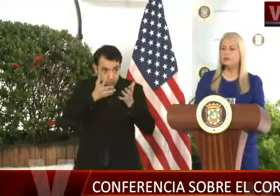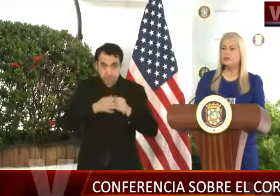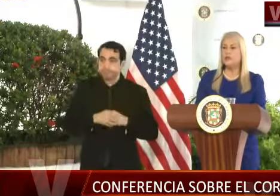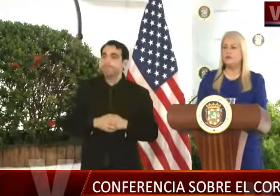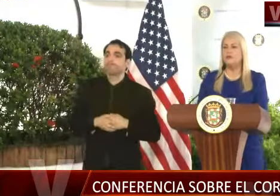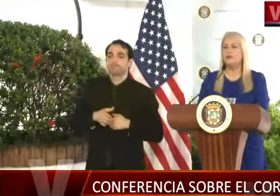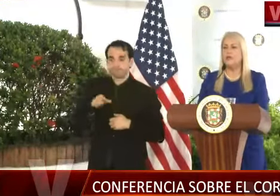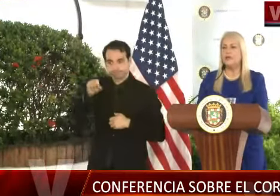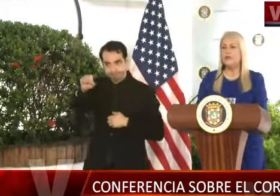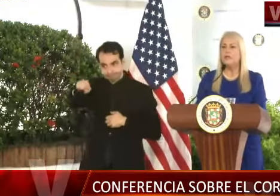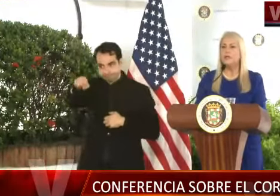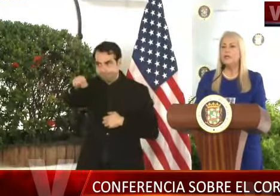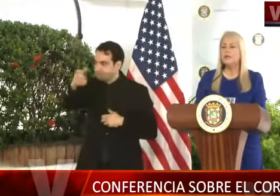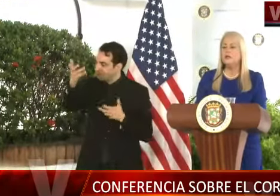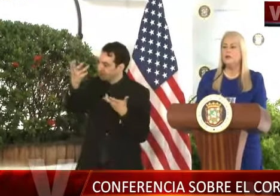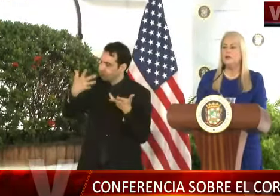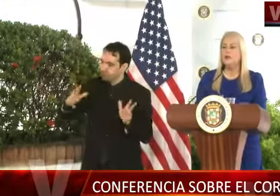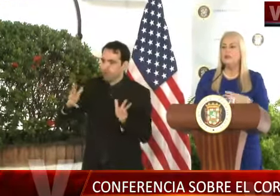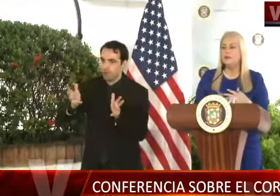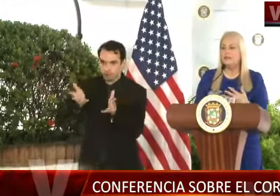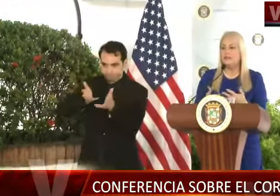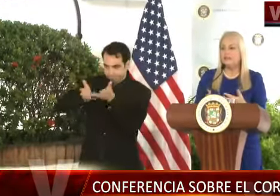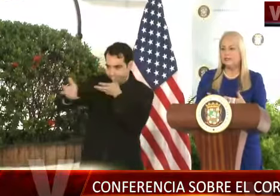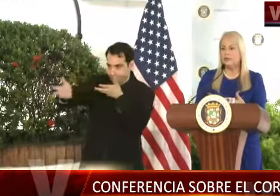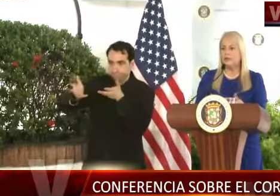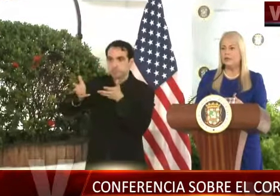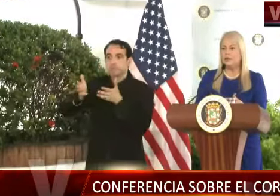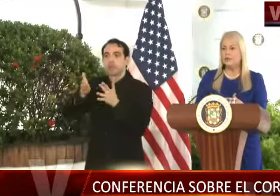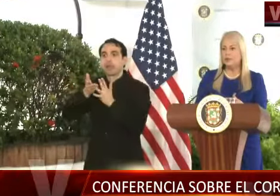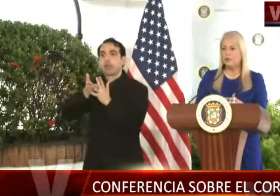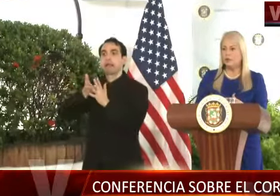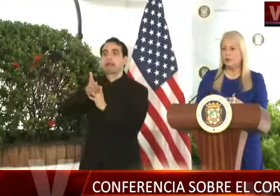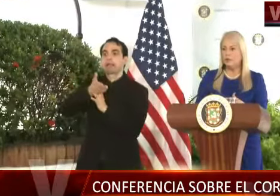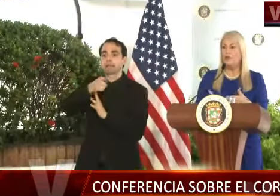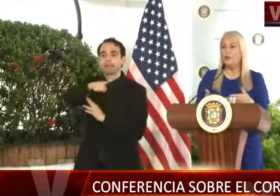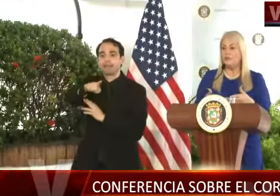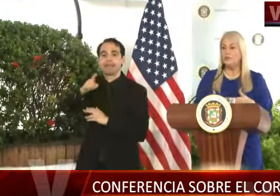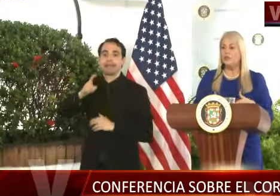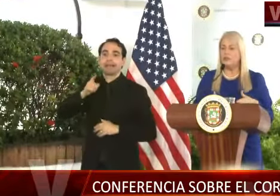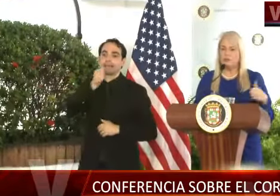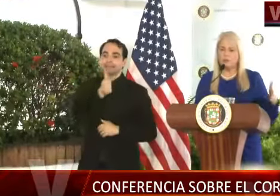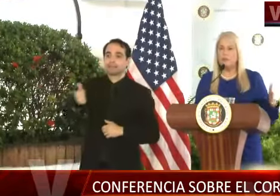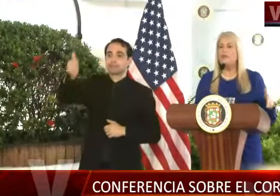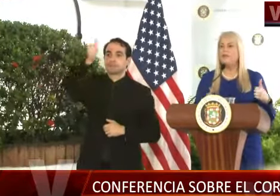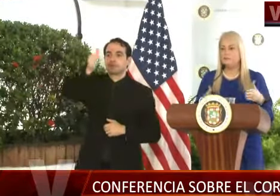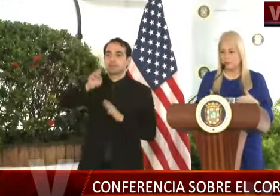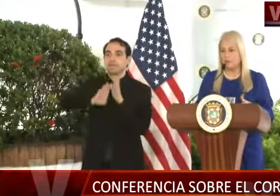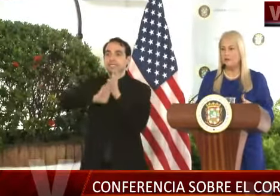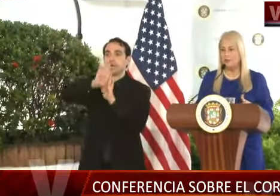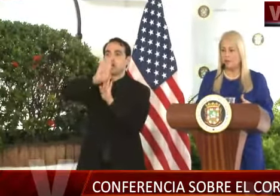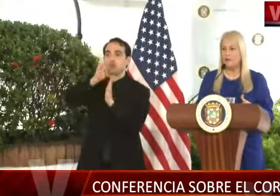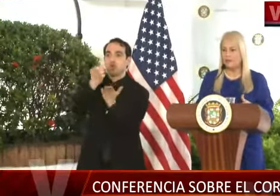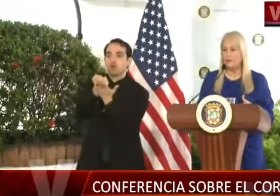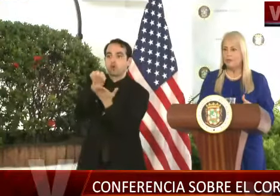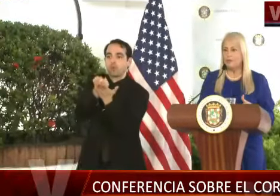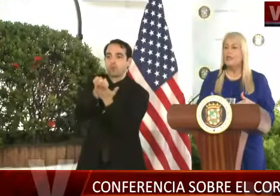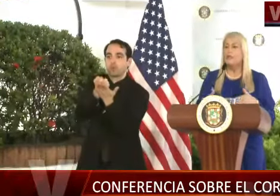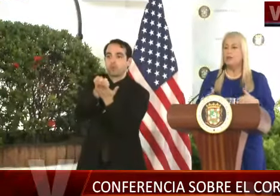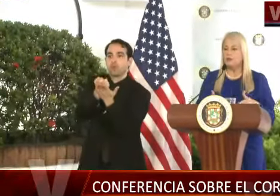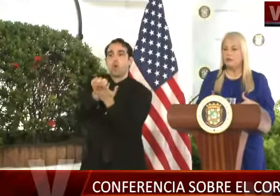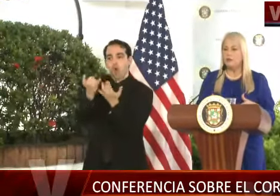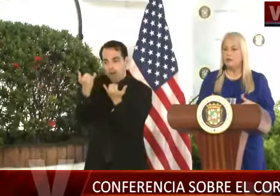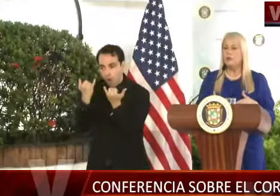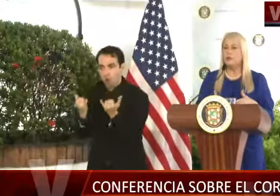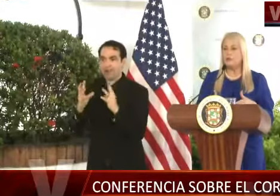gestión se ha hecho a través del Secretario de Desarrollo Económico. De hecho, en este momento se está celebrando una reunión